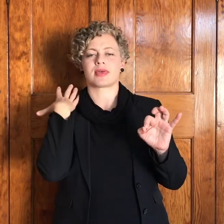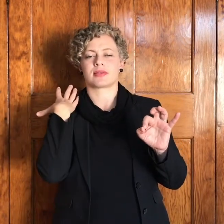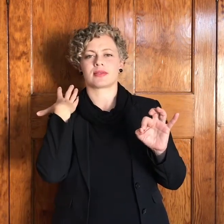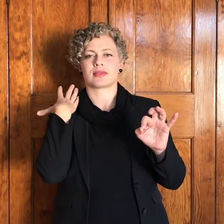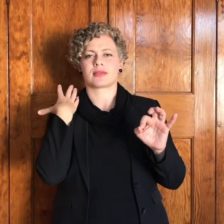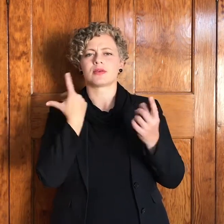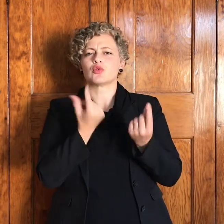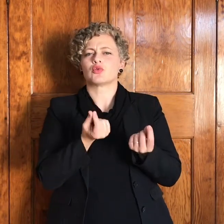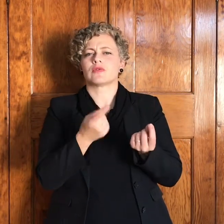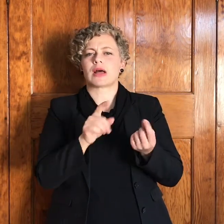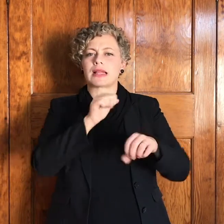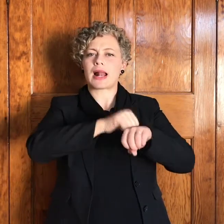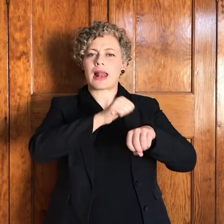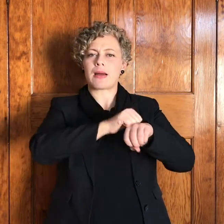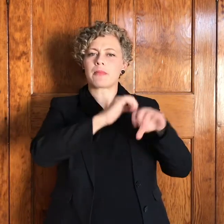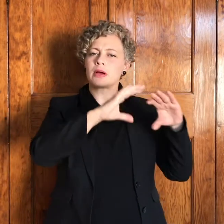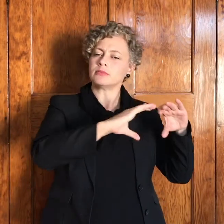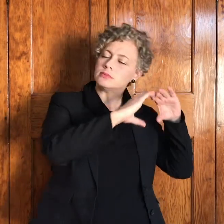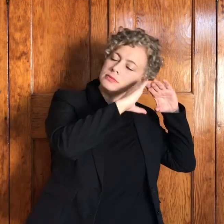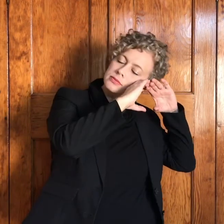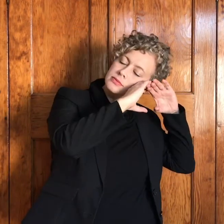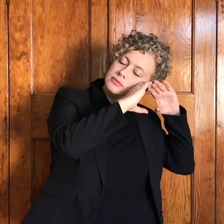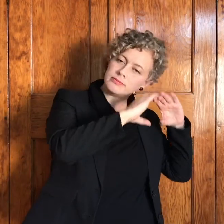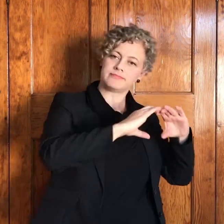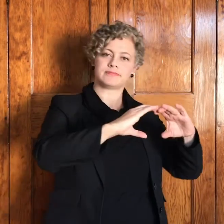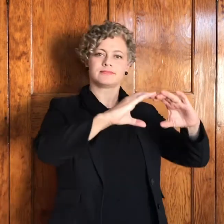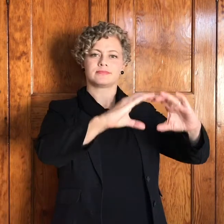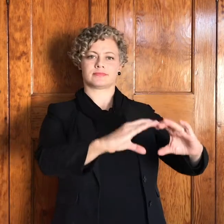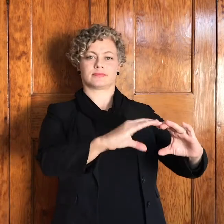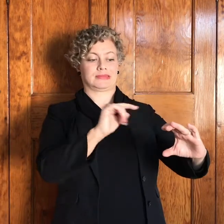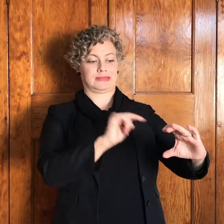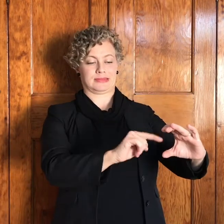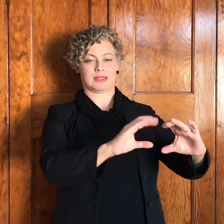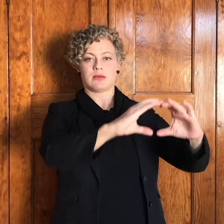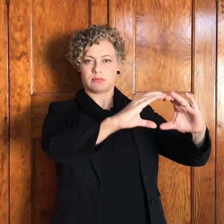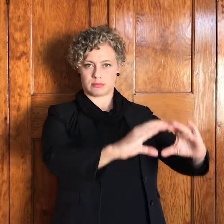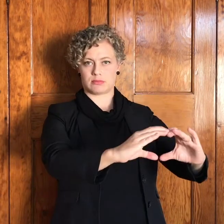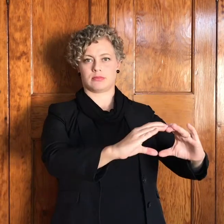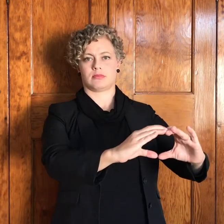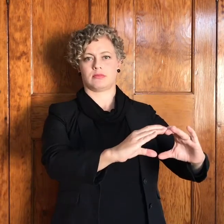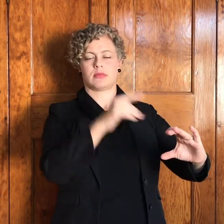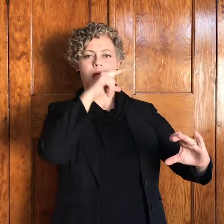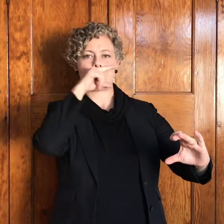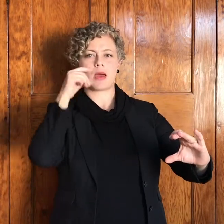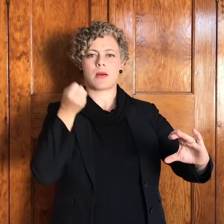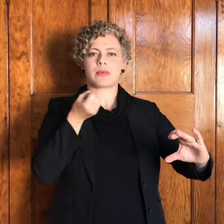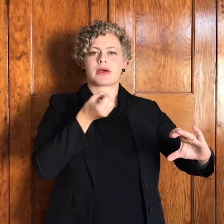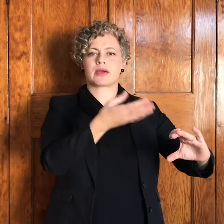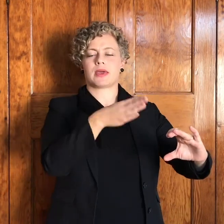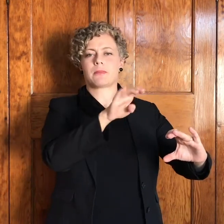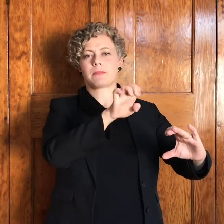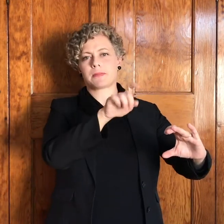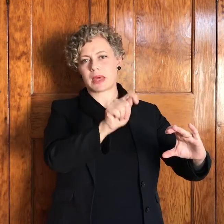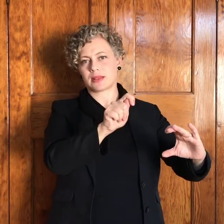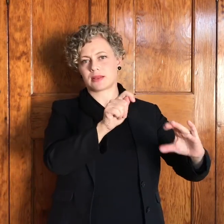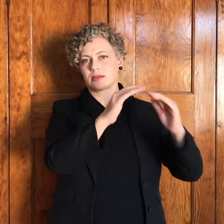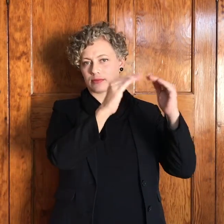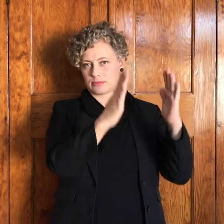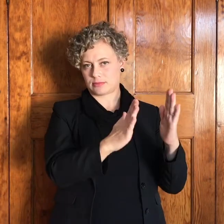en hy sê ek noem hierdie plek bet el die woord beet is huis eel is